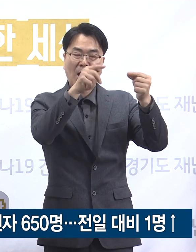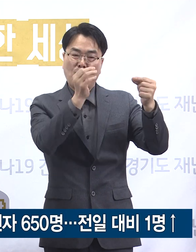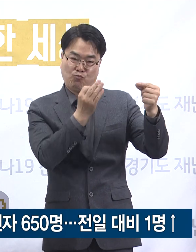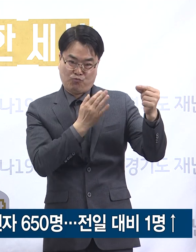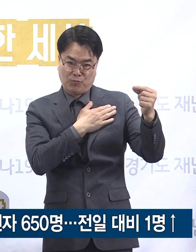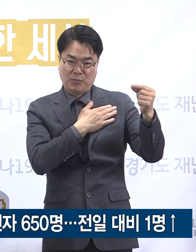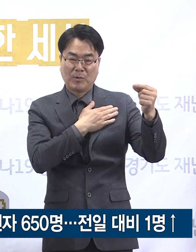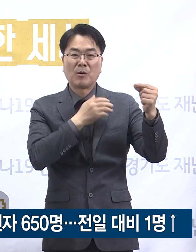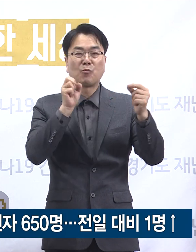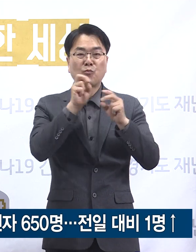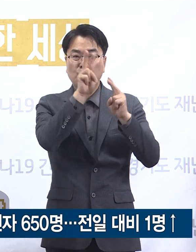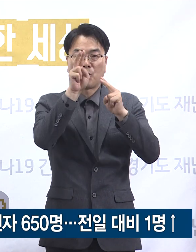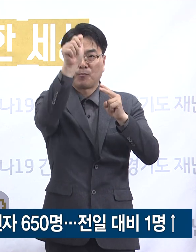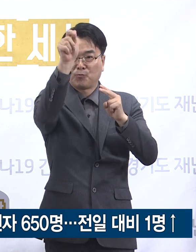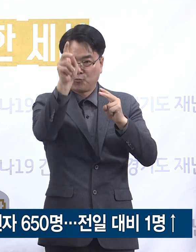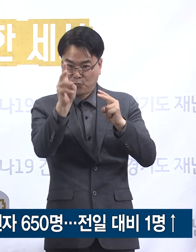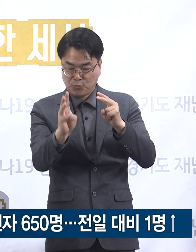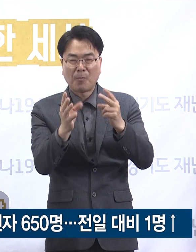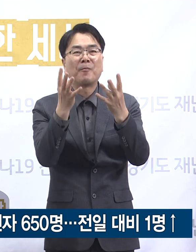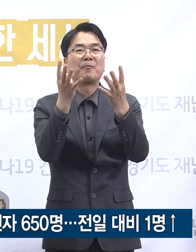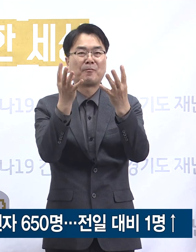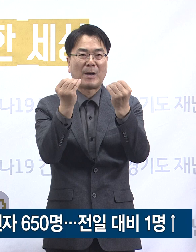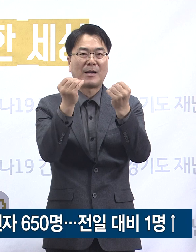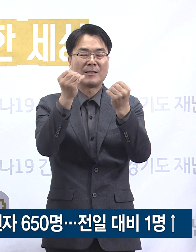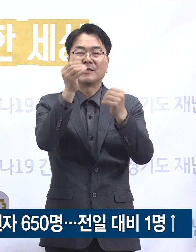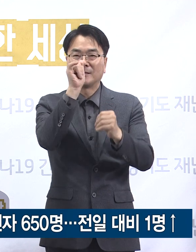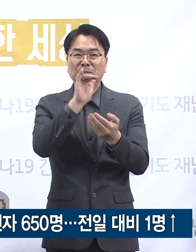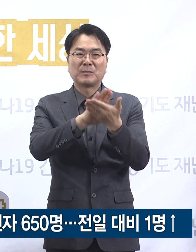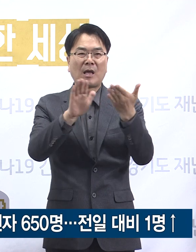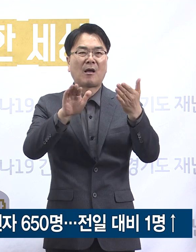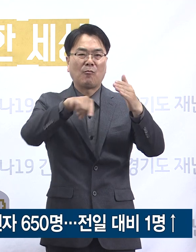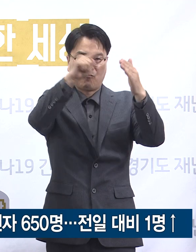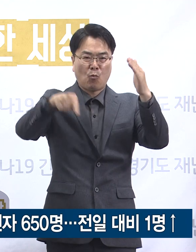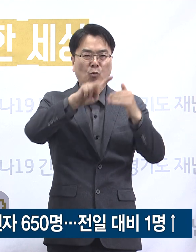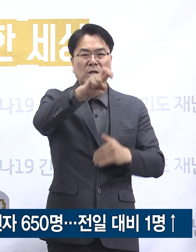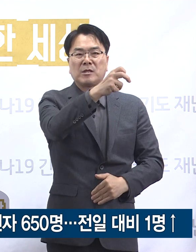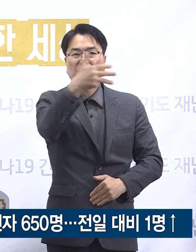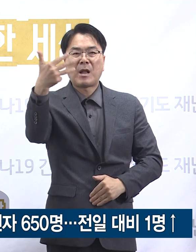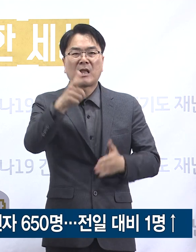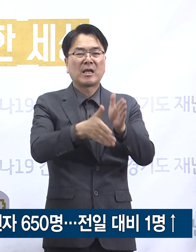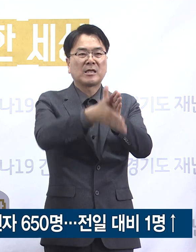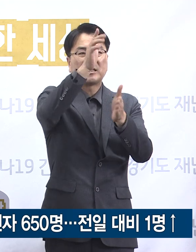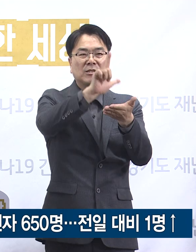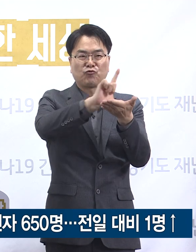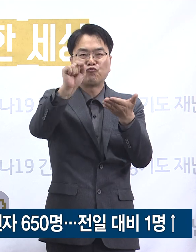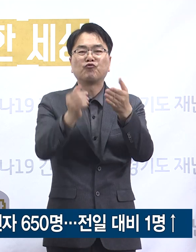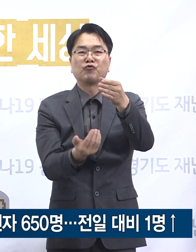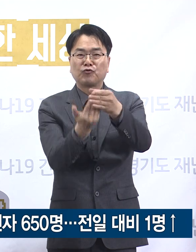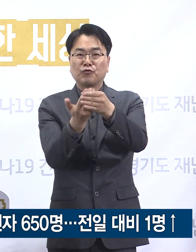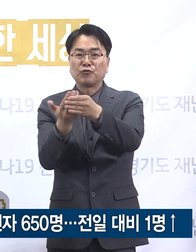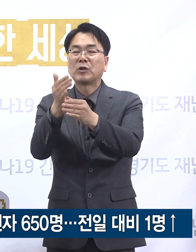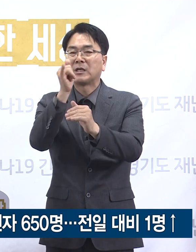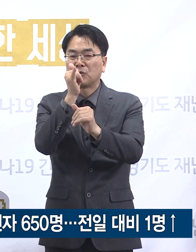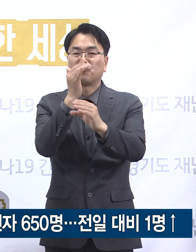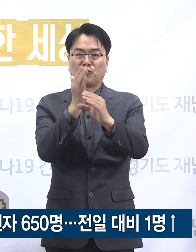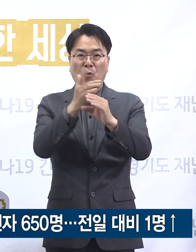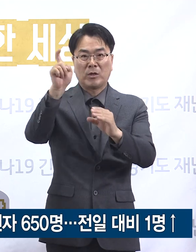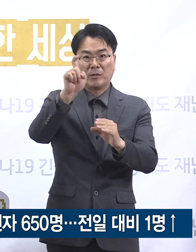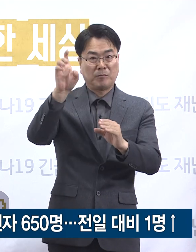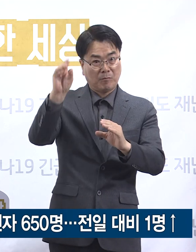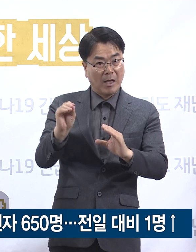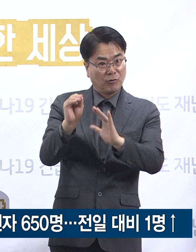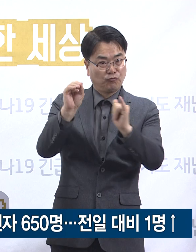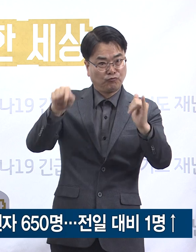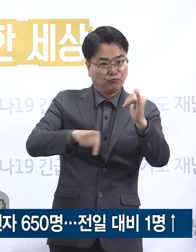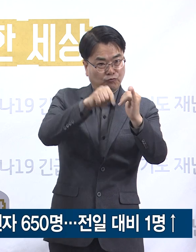75명 용인시 59명 순으로 도내 28개 시군에서 확진자가 발생하였으며 인구 10만 명당 확진자